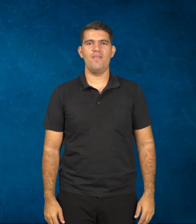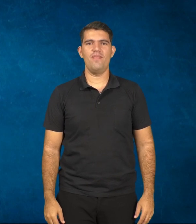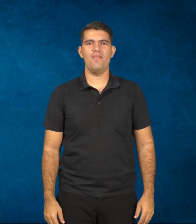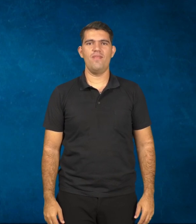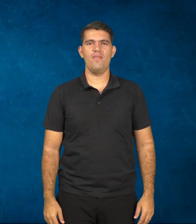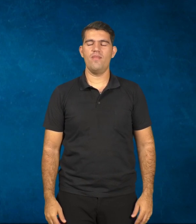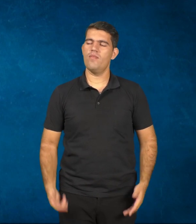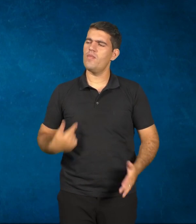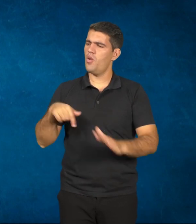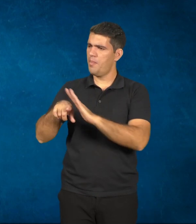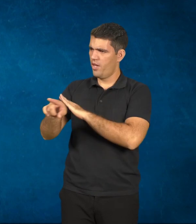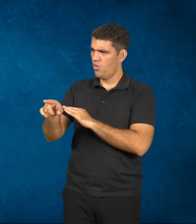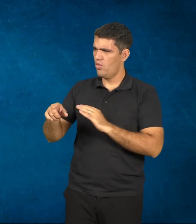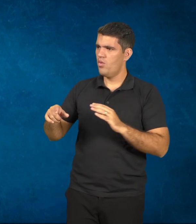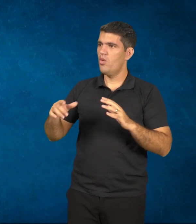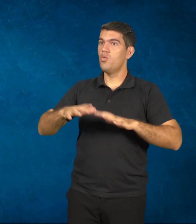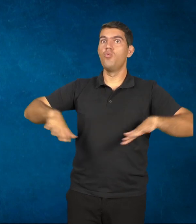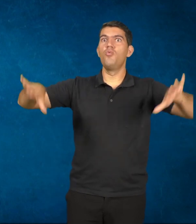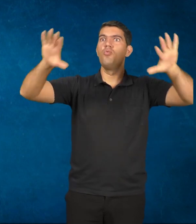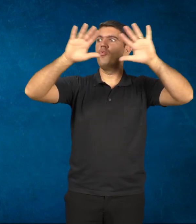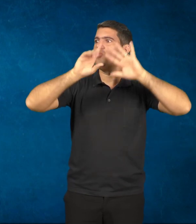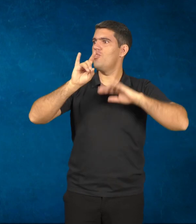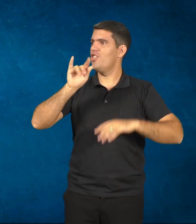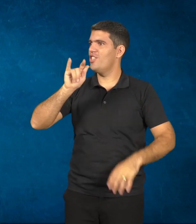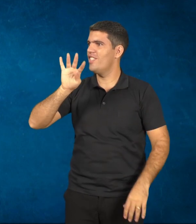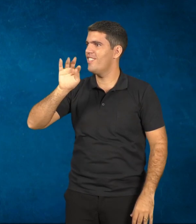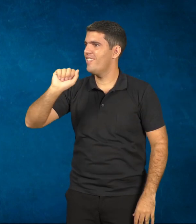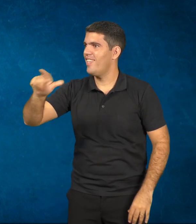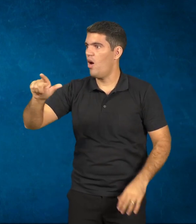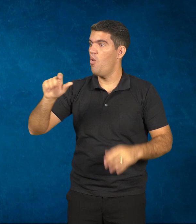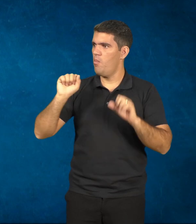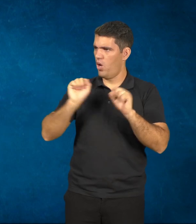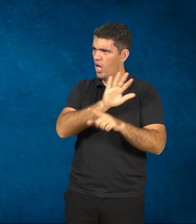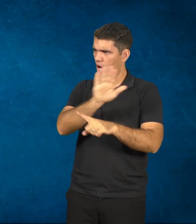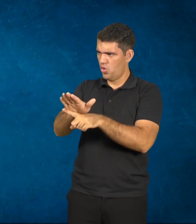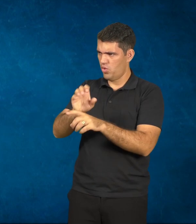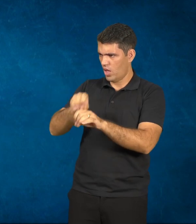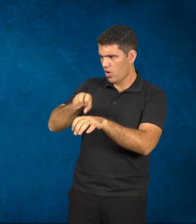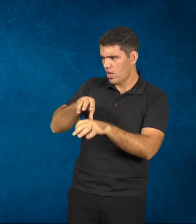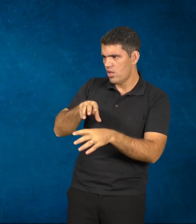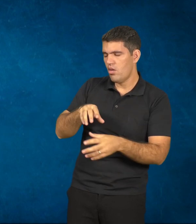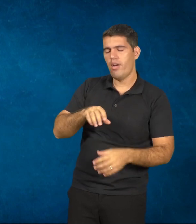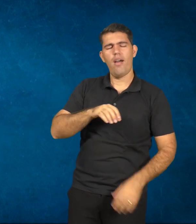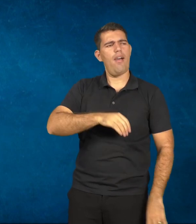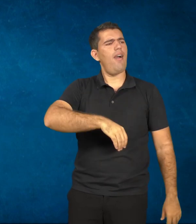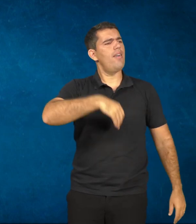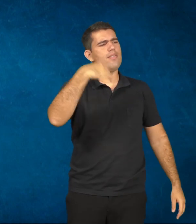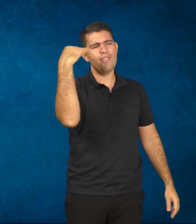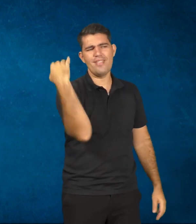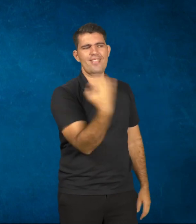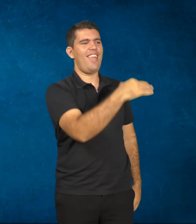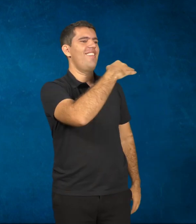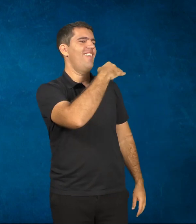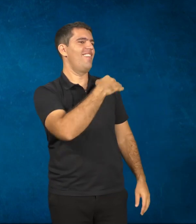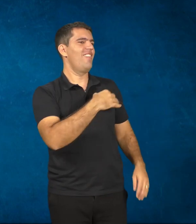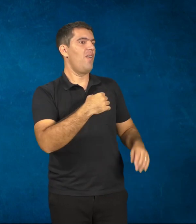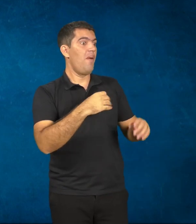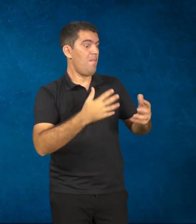O mundo digital pode ser um grande aliado na educação, na sua opinião? Com certeza. É o que mais estimula os